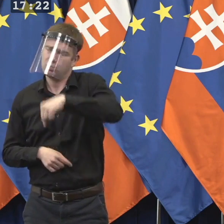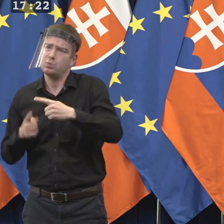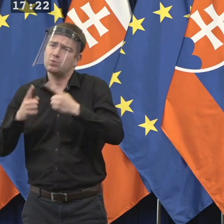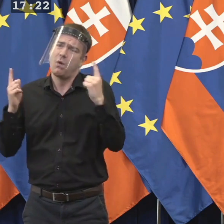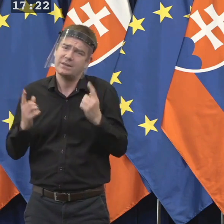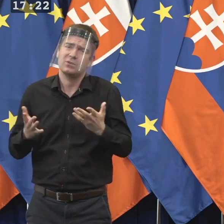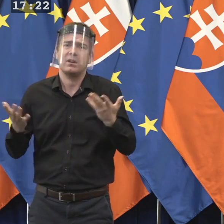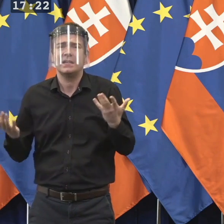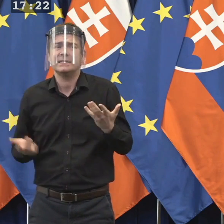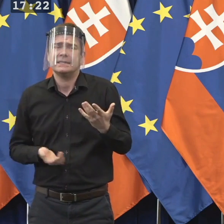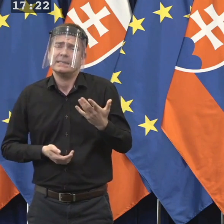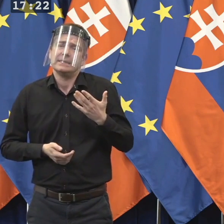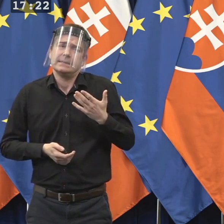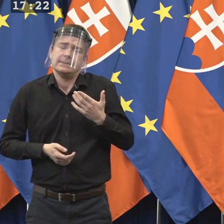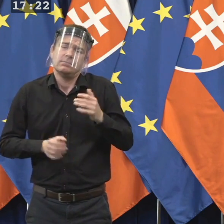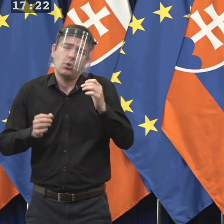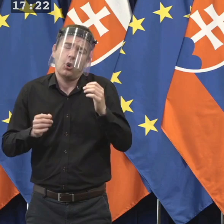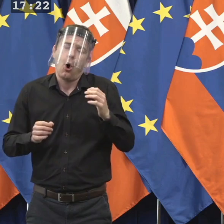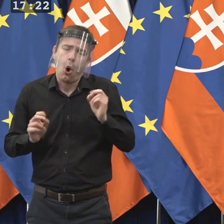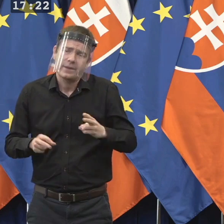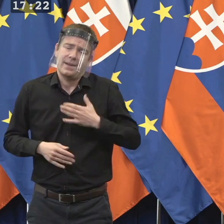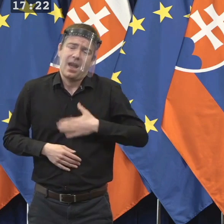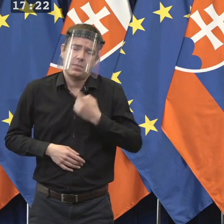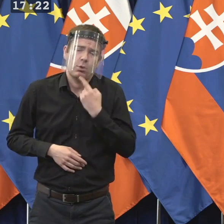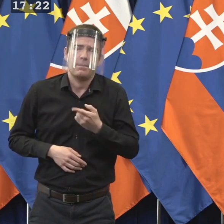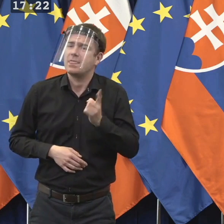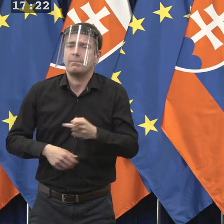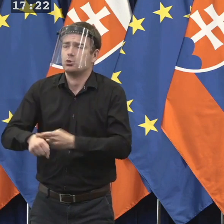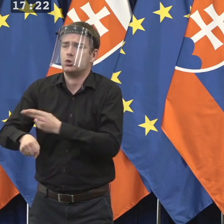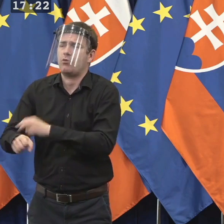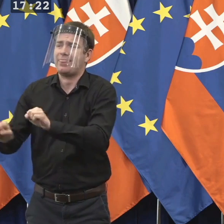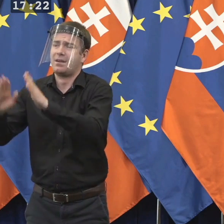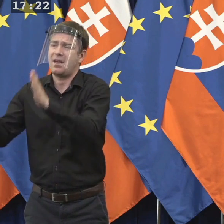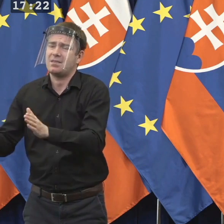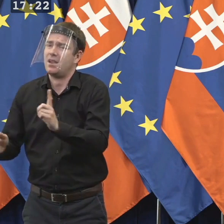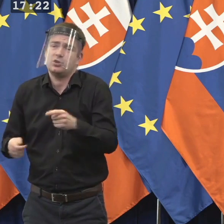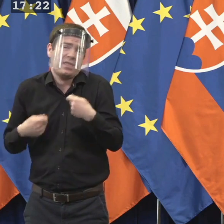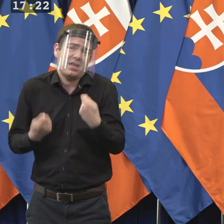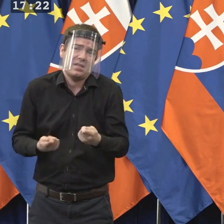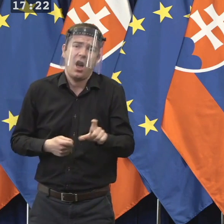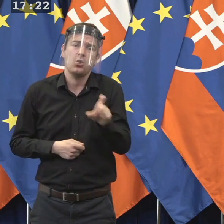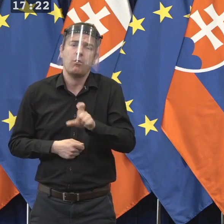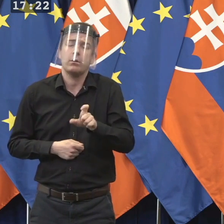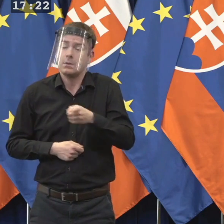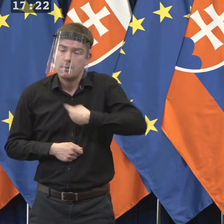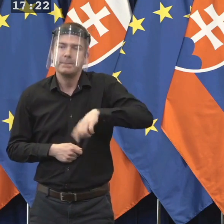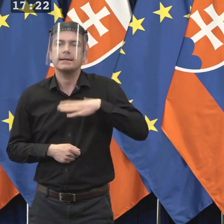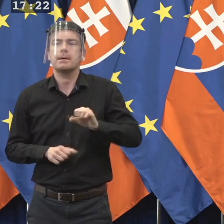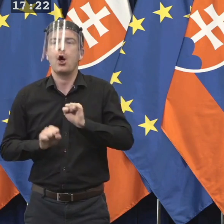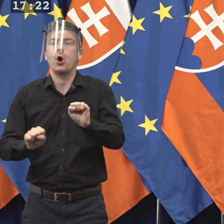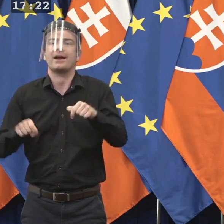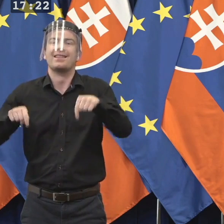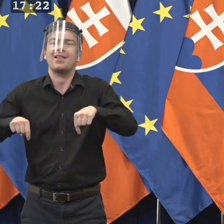pre nich neplatia, nemusia ísť do žiadnej povinnej karantény, ale chránime v prvom rade ľudí, ktorí na Slovensku pôsobia. Môžeme to urobiť,